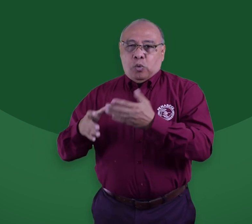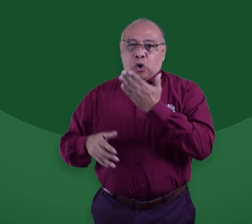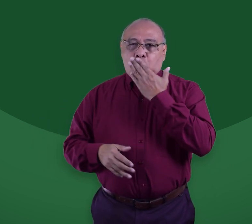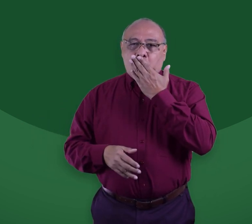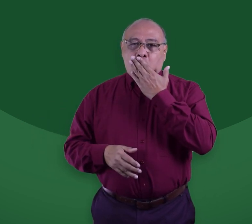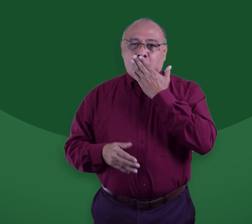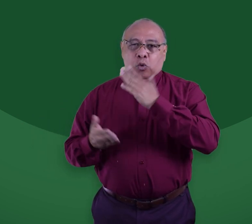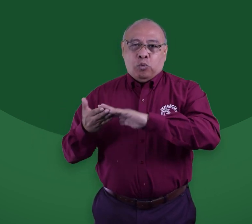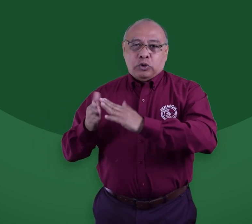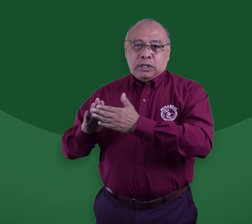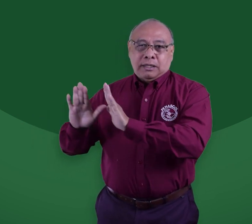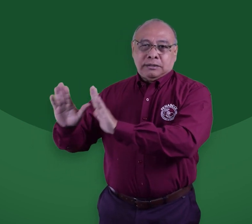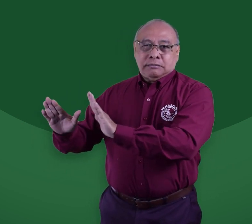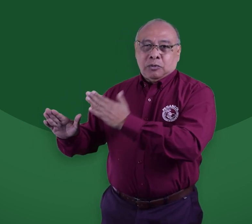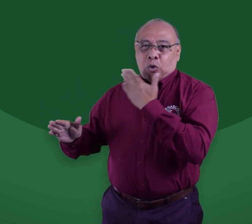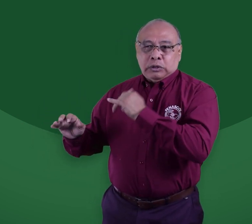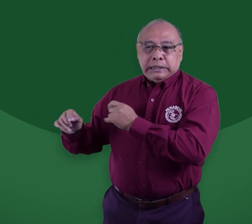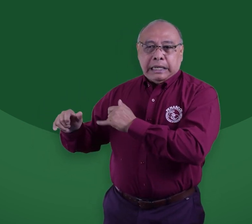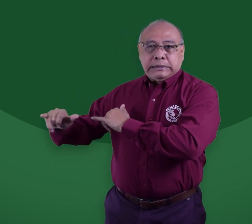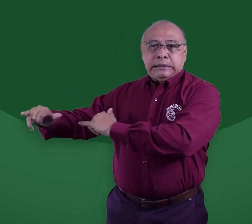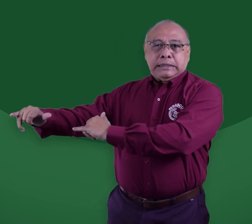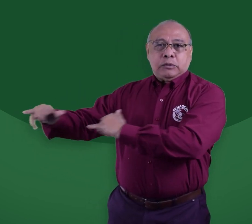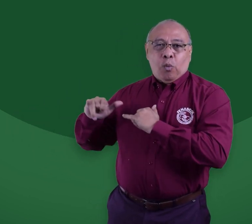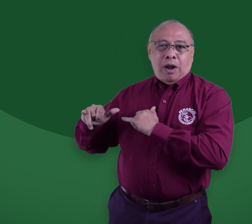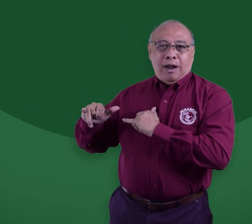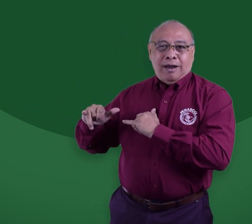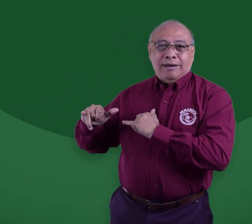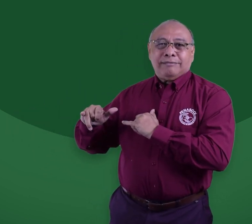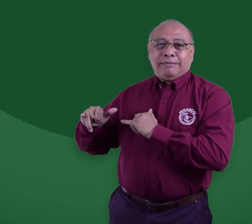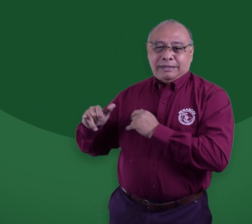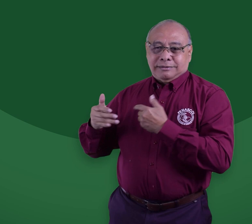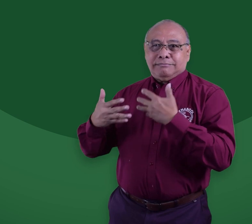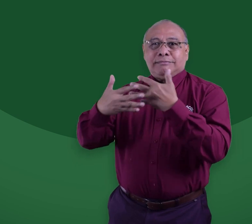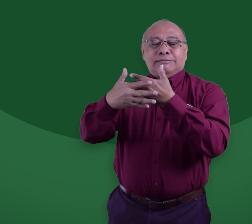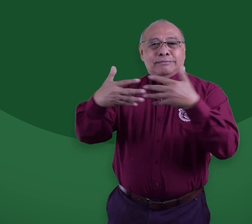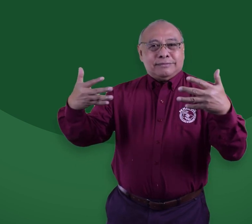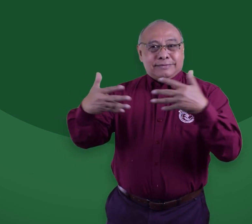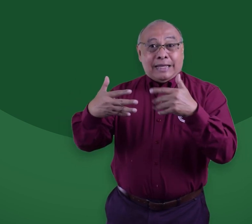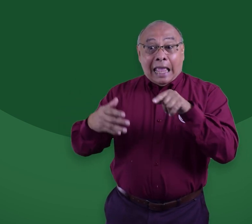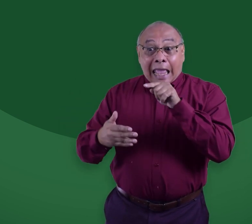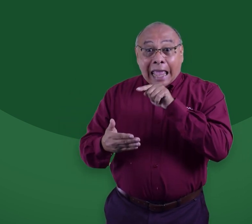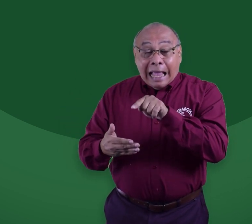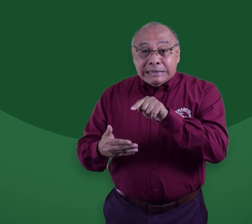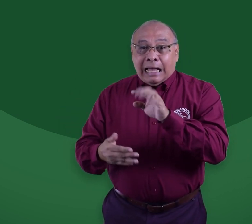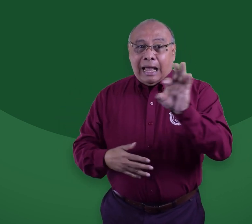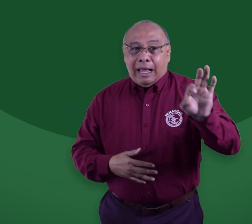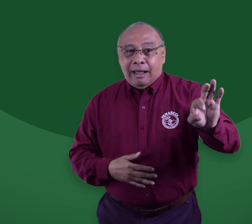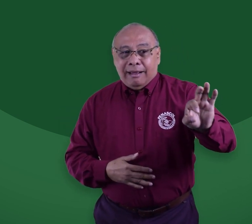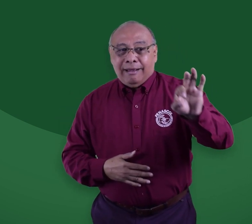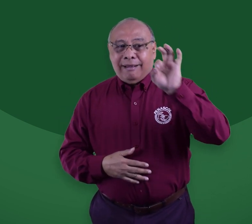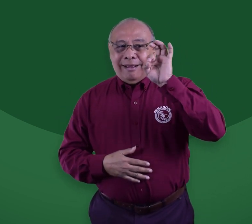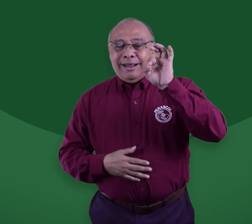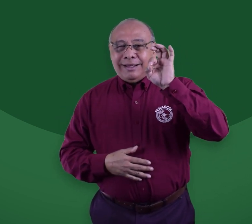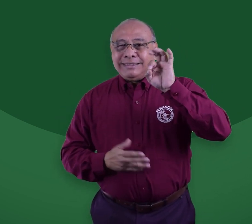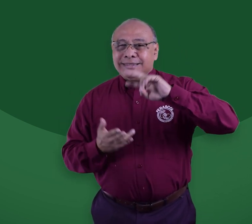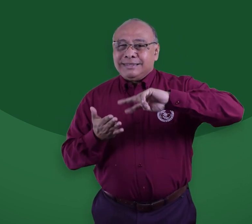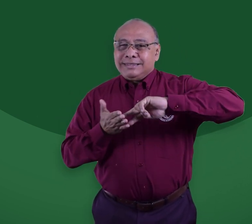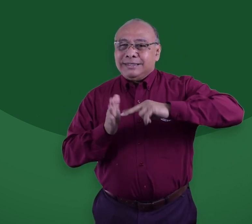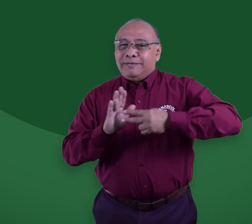Y esto es muy importante, porque implica, ojalá, que sea que los